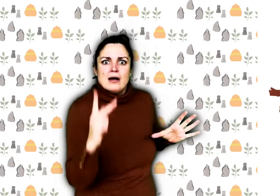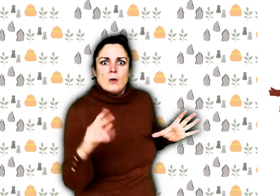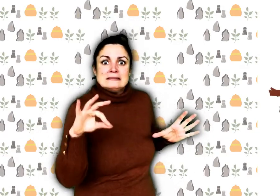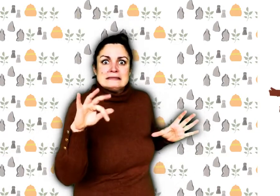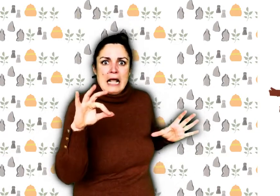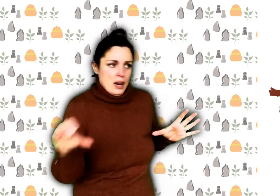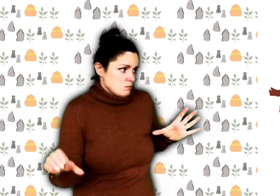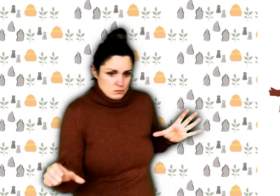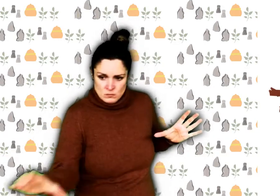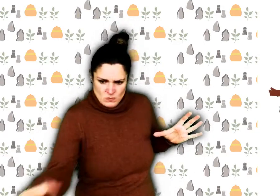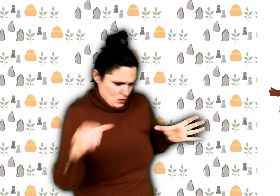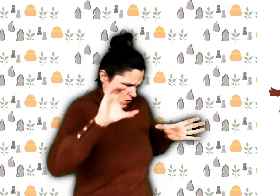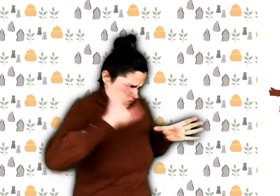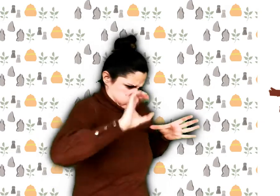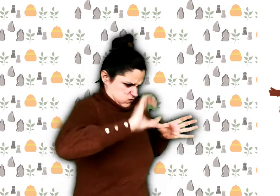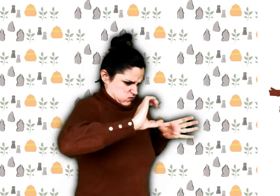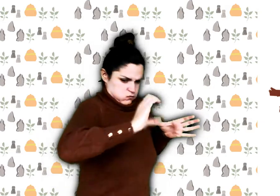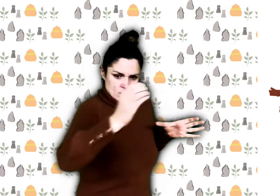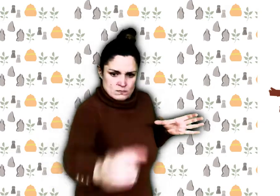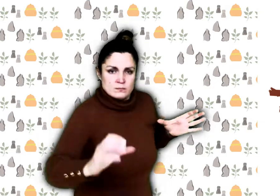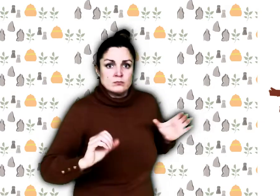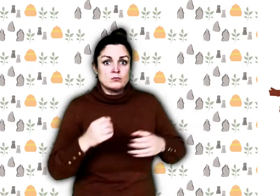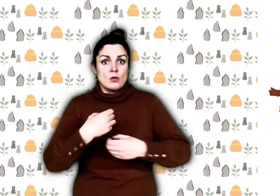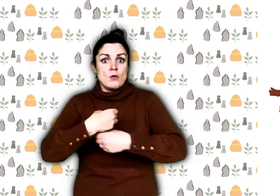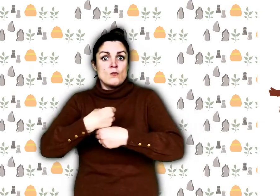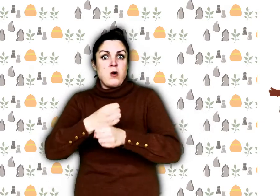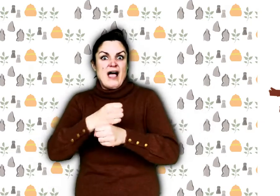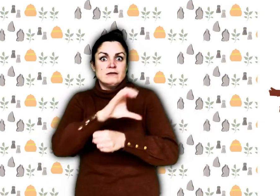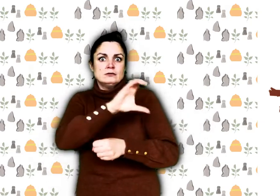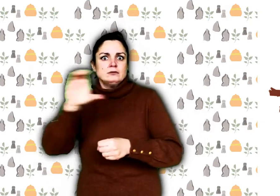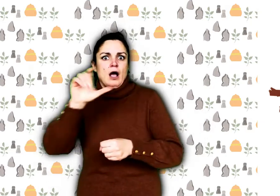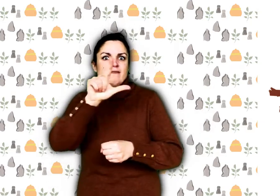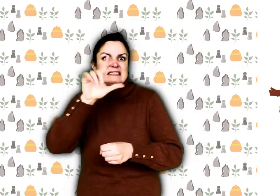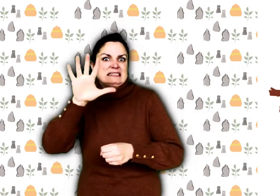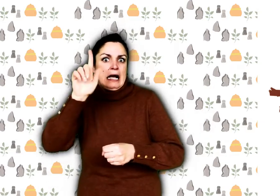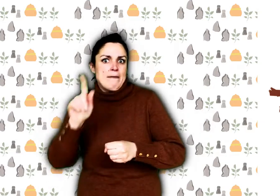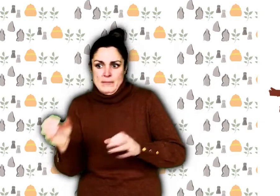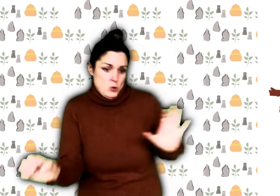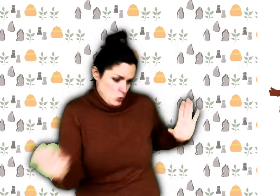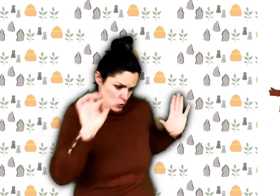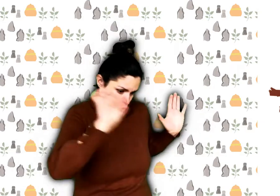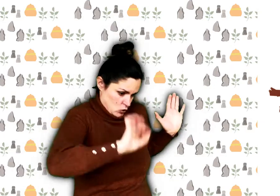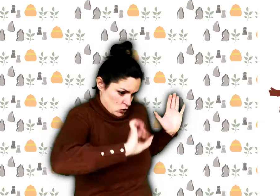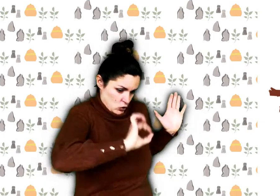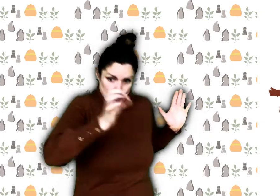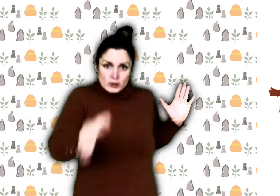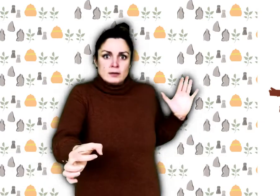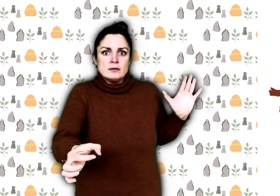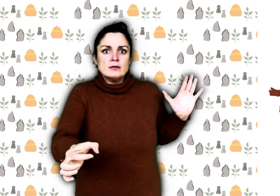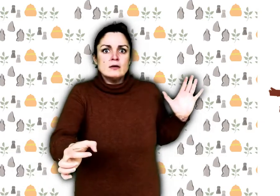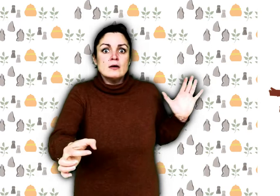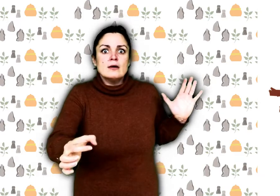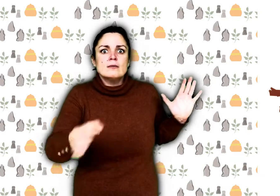lourdes, 3 kilos de sel, 125 grammes de poivre noir,